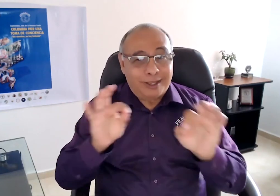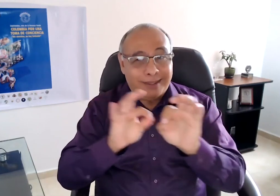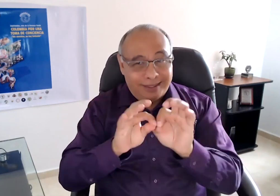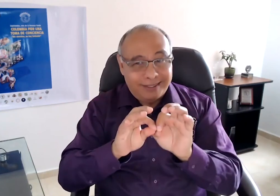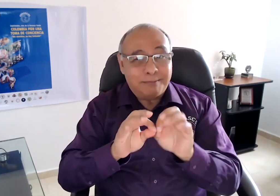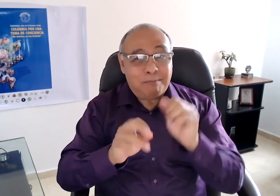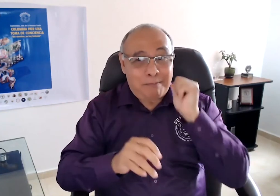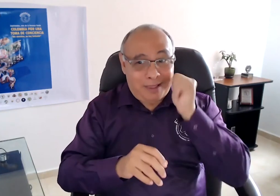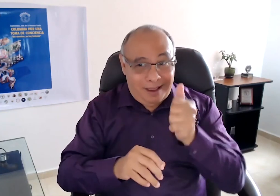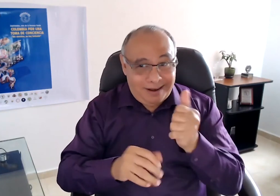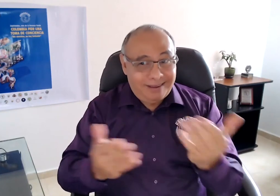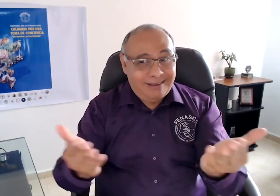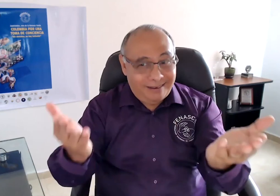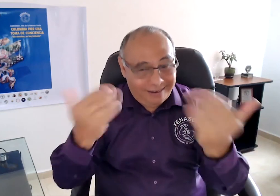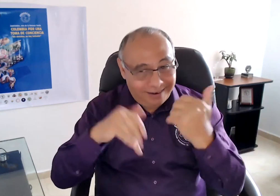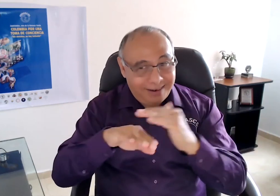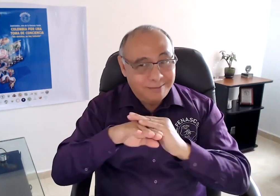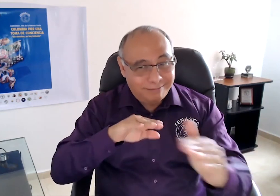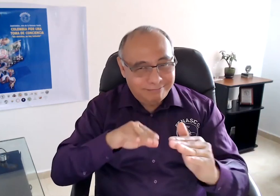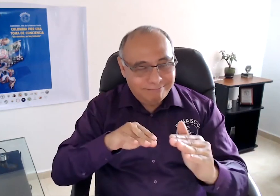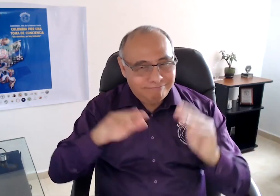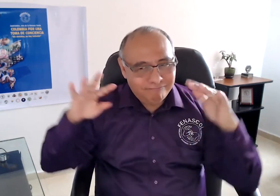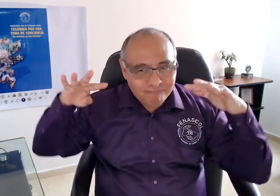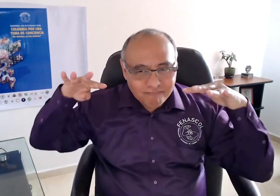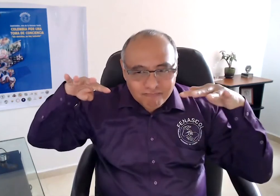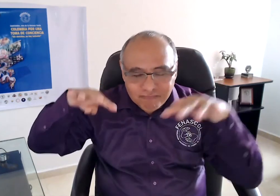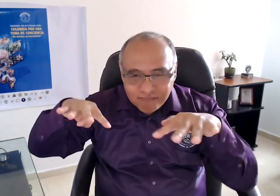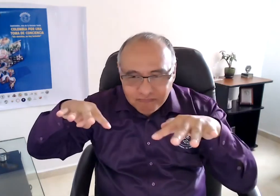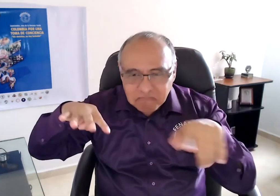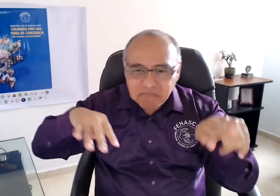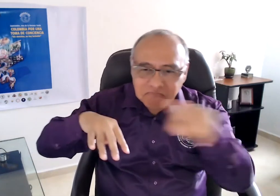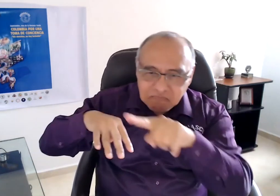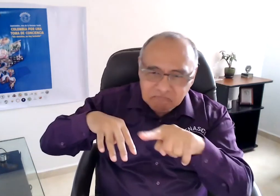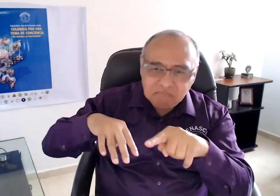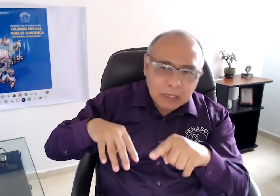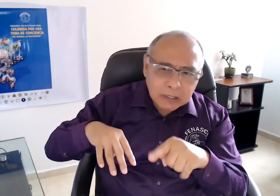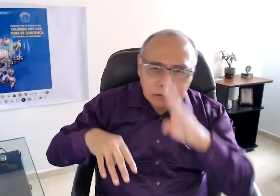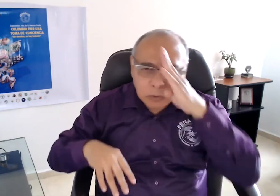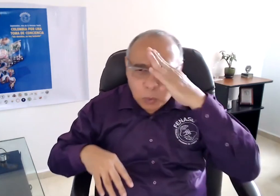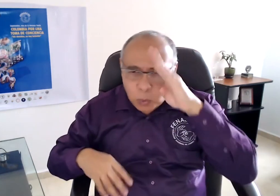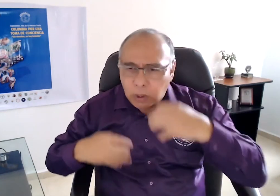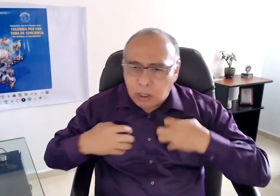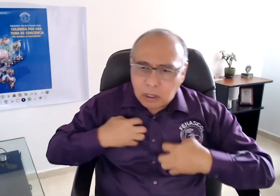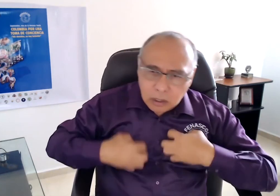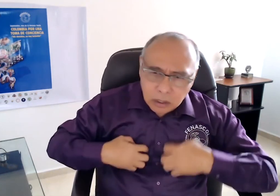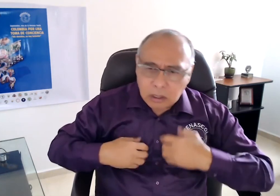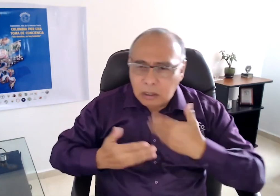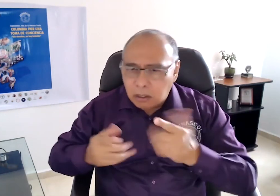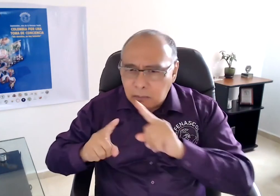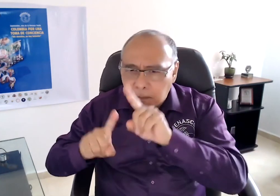procesos? Por eso es importante esta invitación. Si ustedes tienen alguna